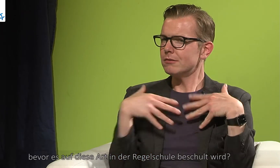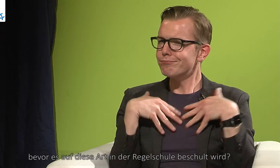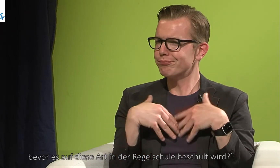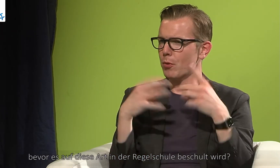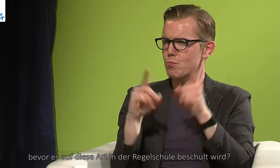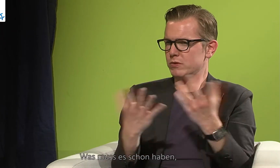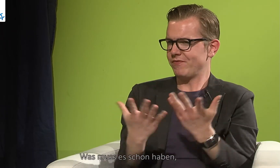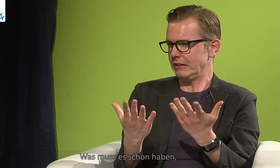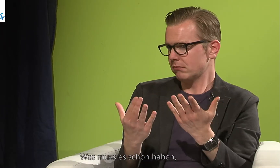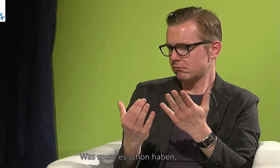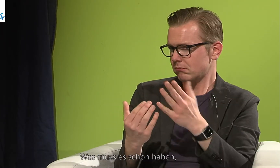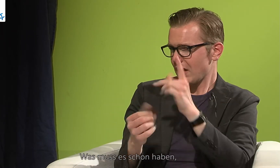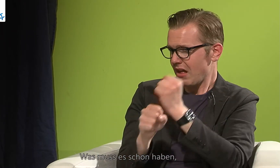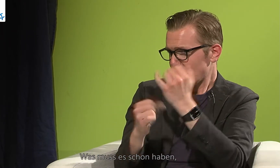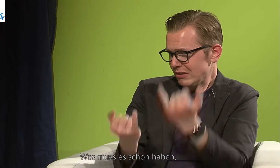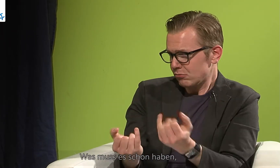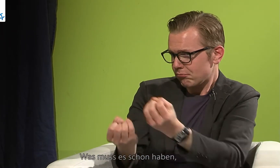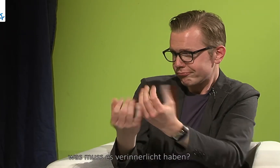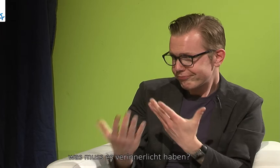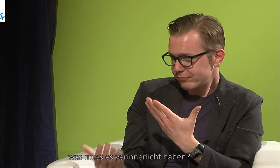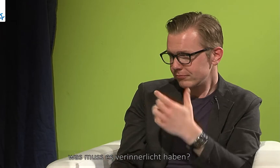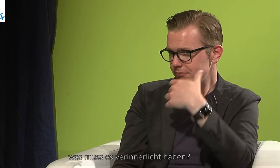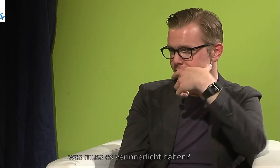beschult wird? Was muss es schon haben? Was muss es verinnerlicht haben?